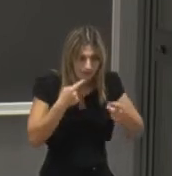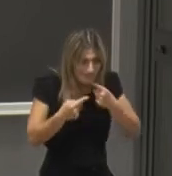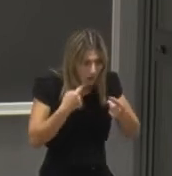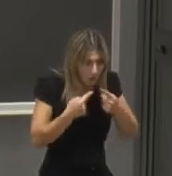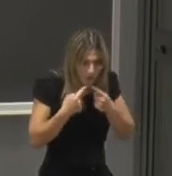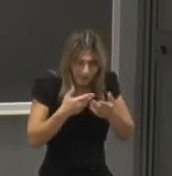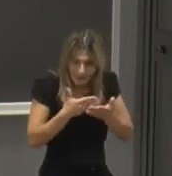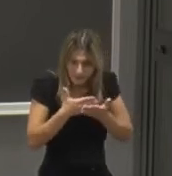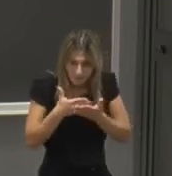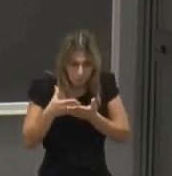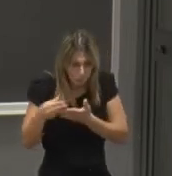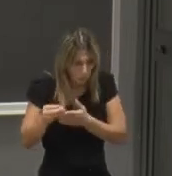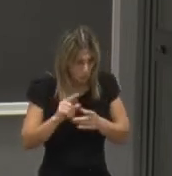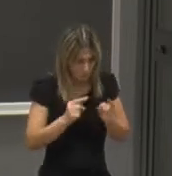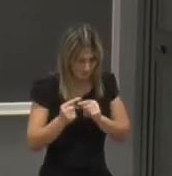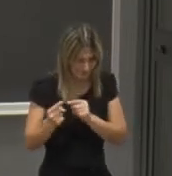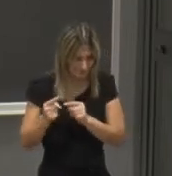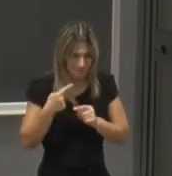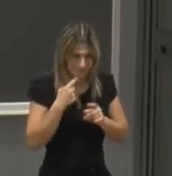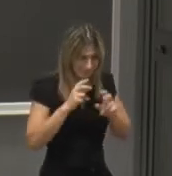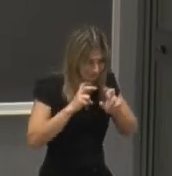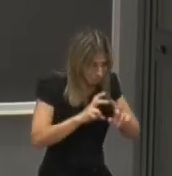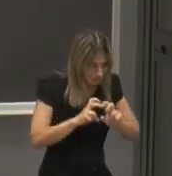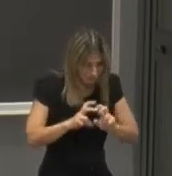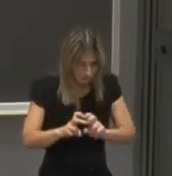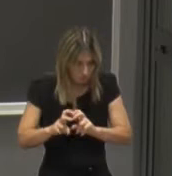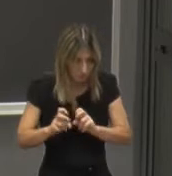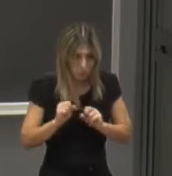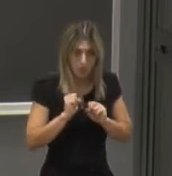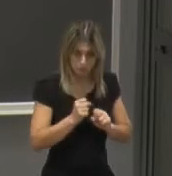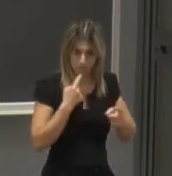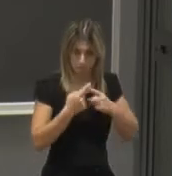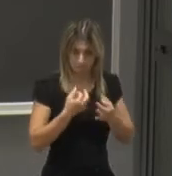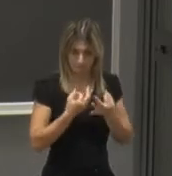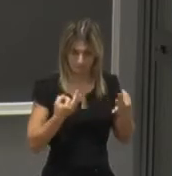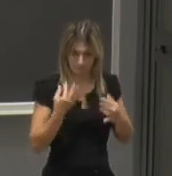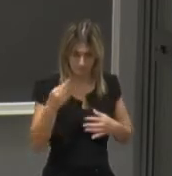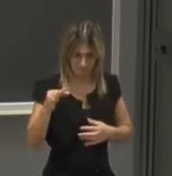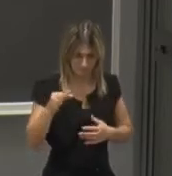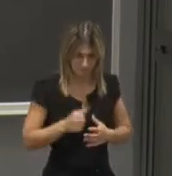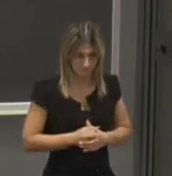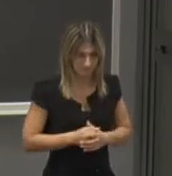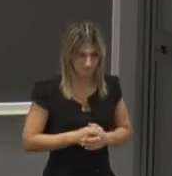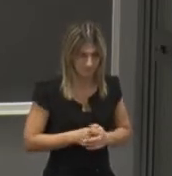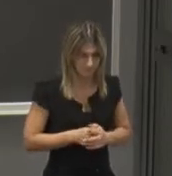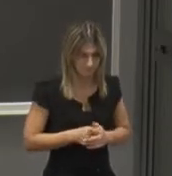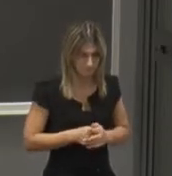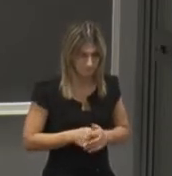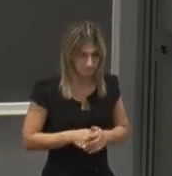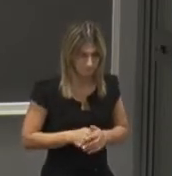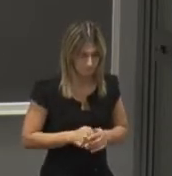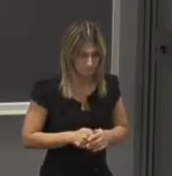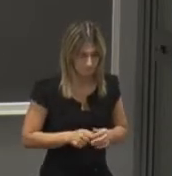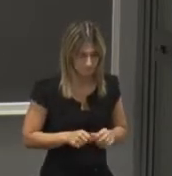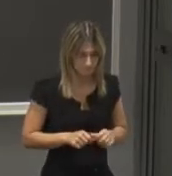dialogare tra di loro tutti gli ambiti di ricerca e applicativi del settore scientifico tecnologico quindi